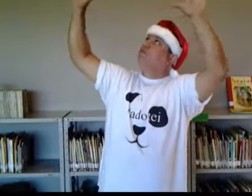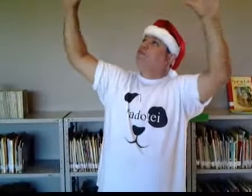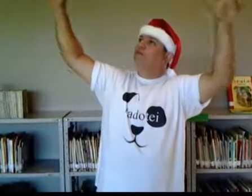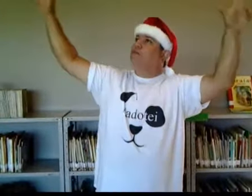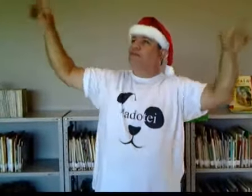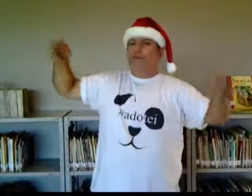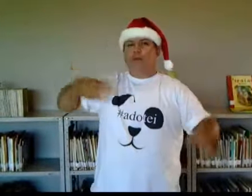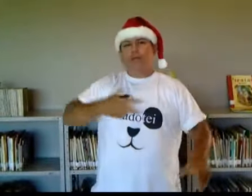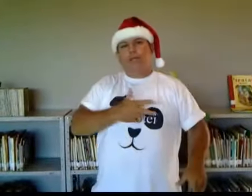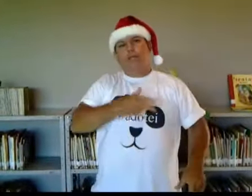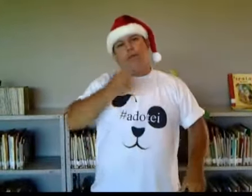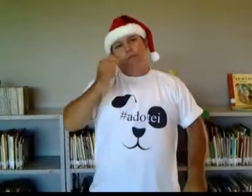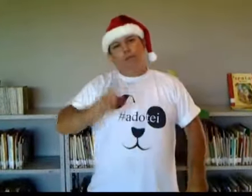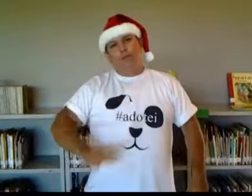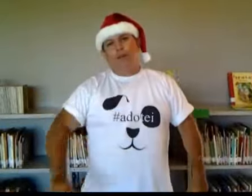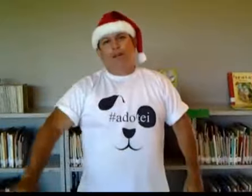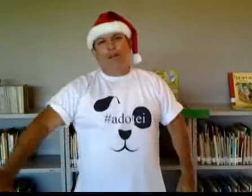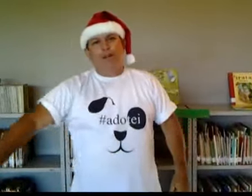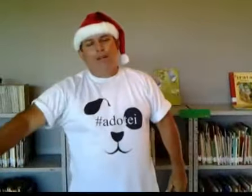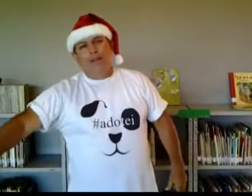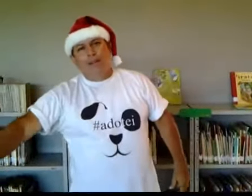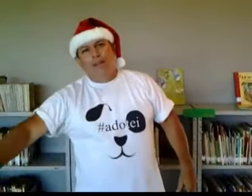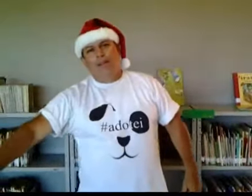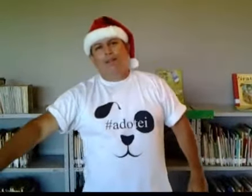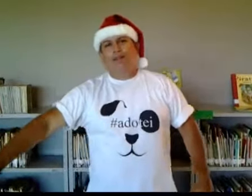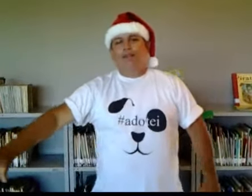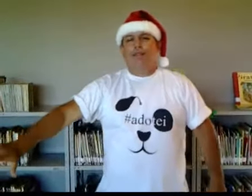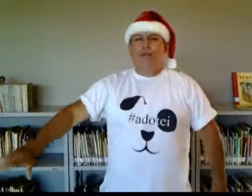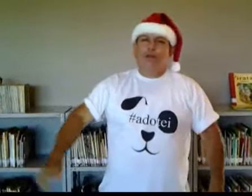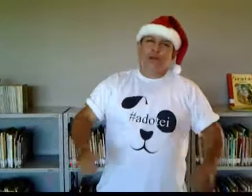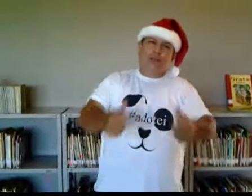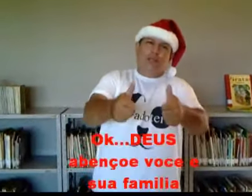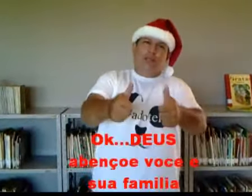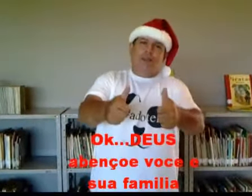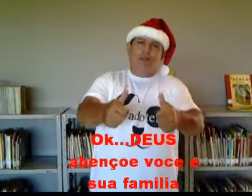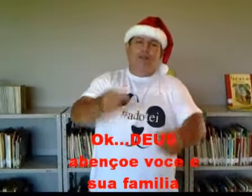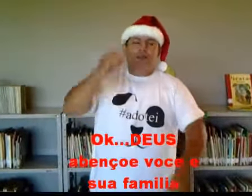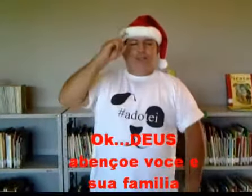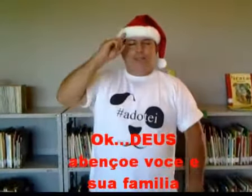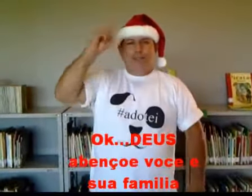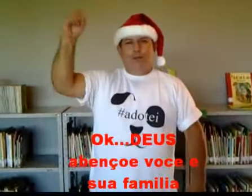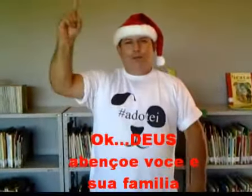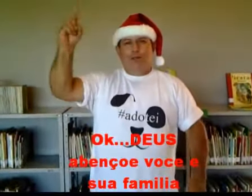vez mais É Natal, é Natal, é Um feliz